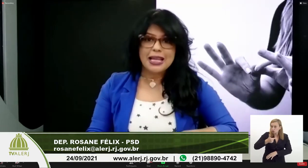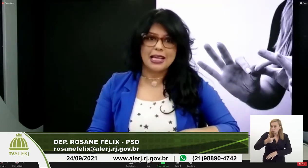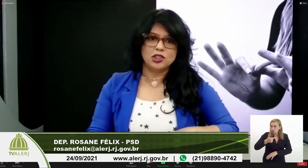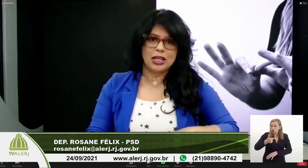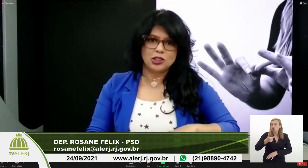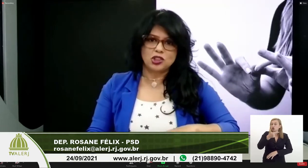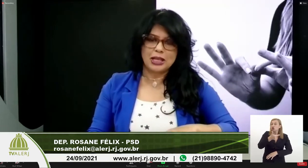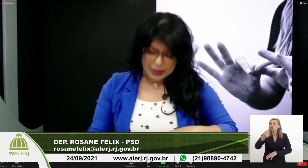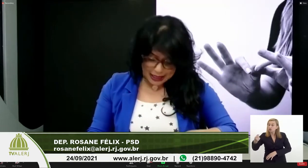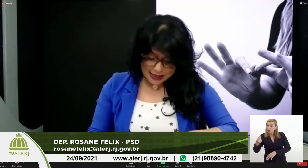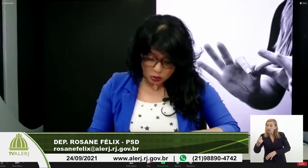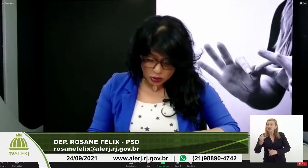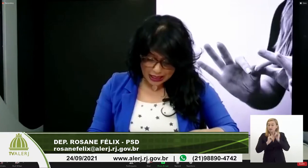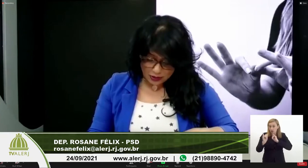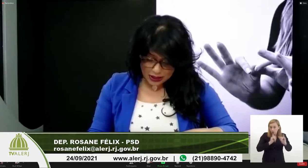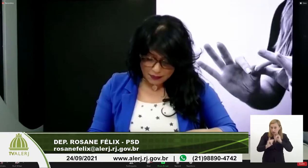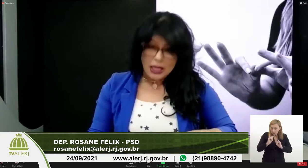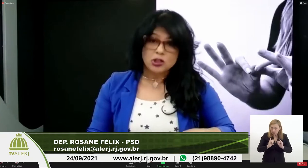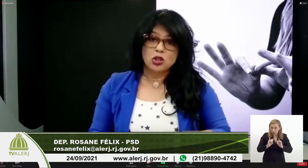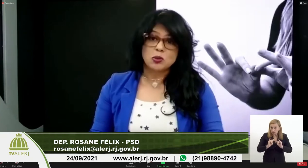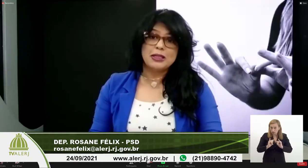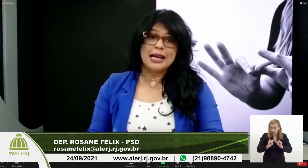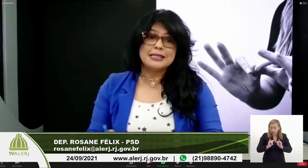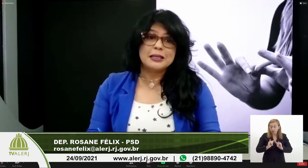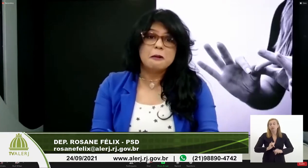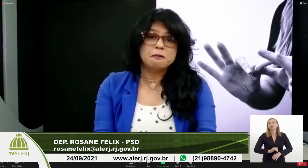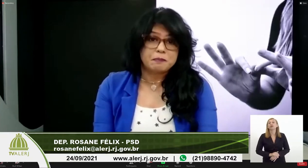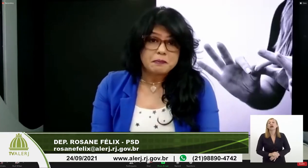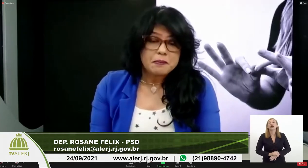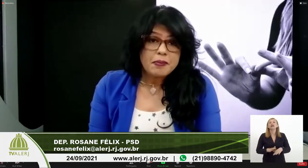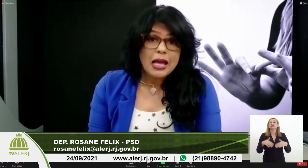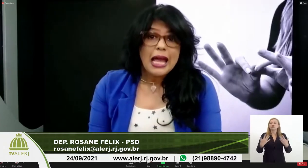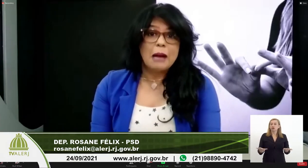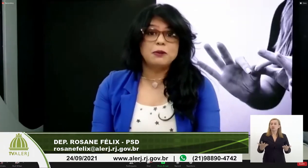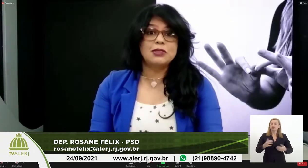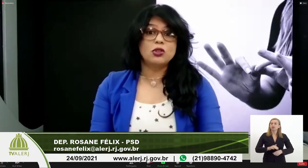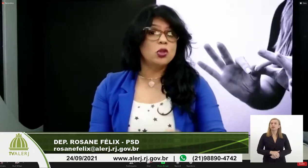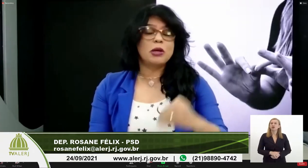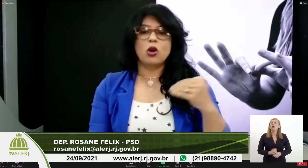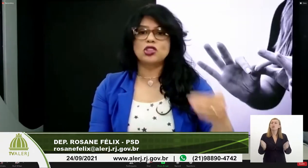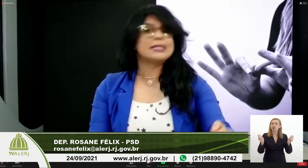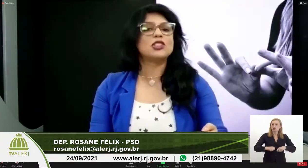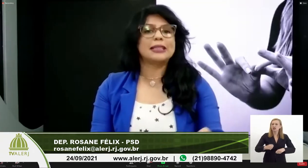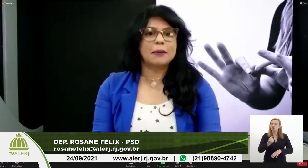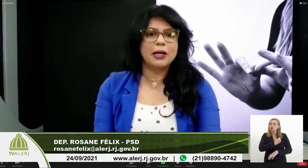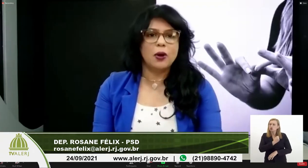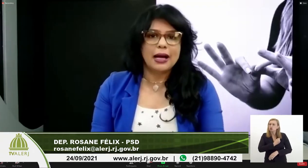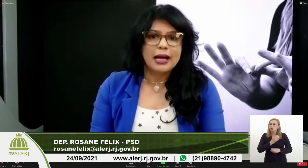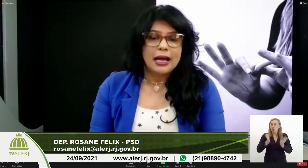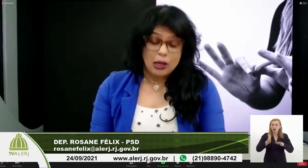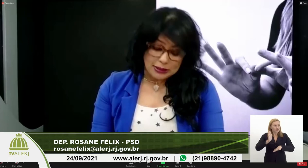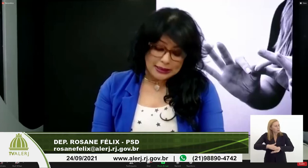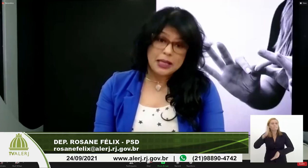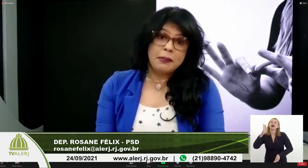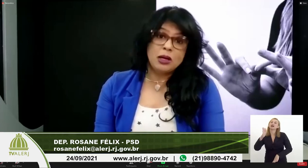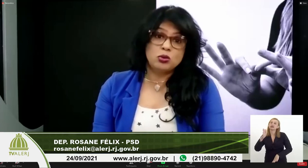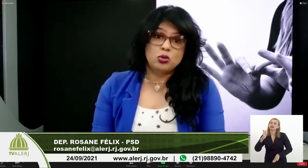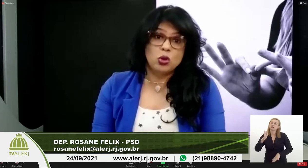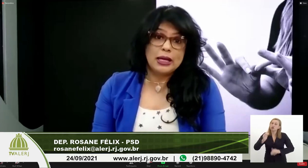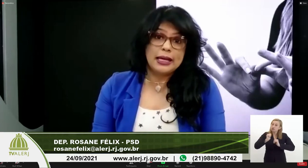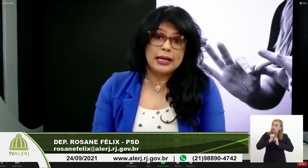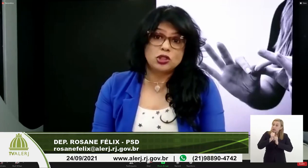2010, gente, é verdade, segundo dados aí de 2010, então é possível que o número hoje seja até maior, é um